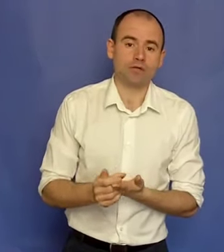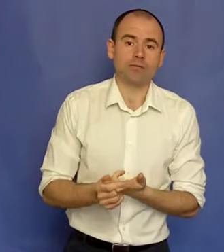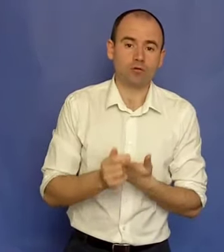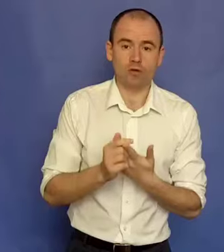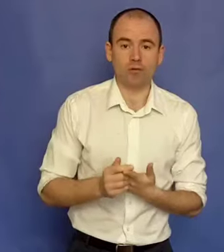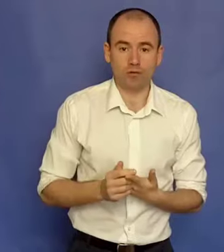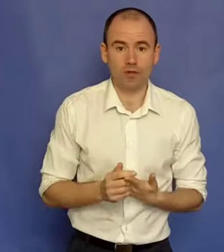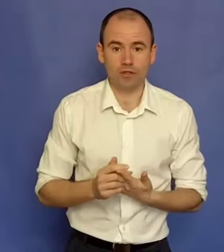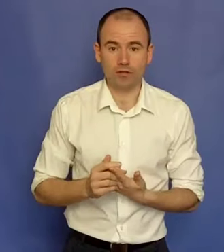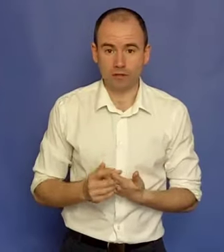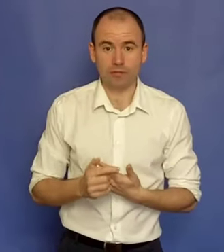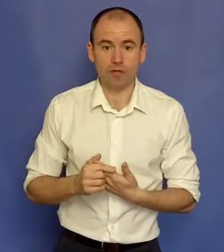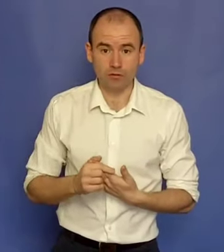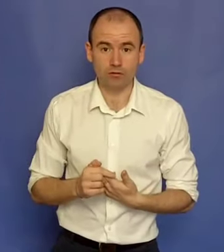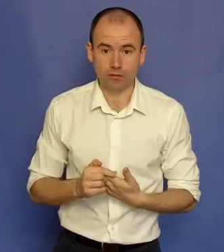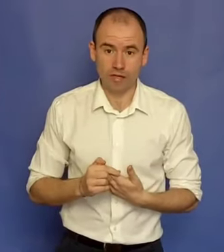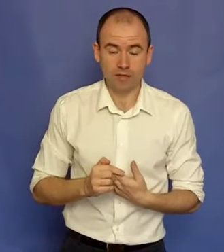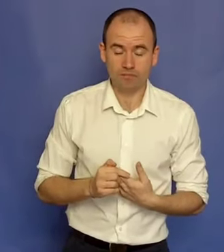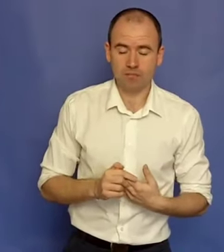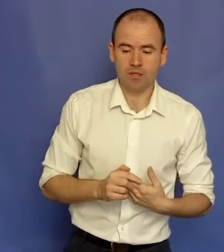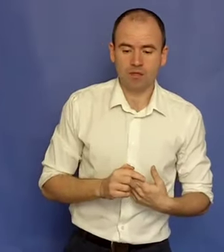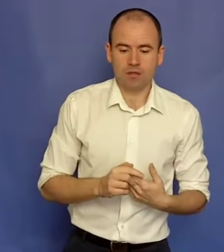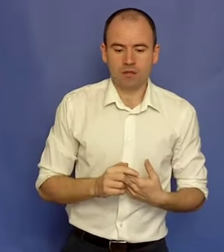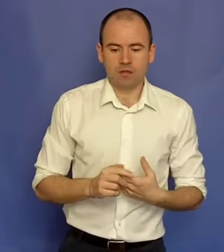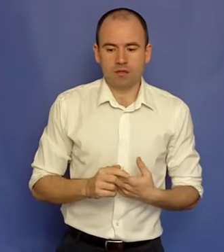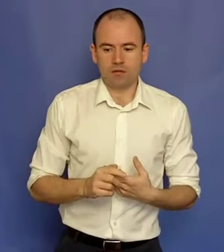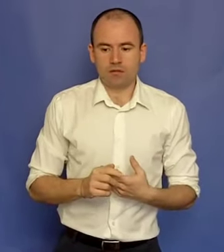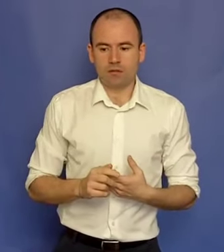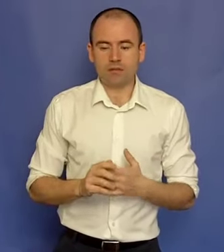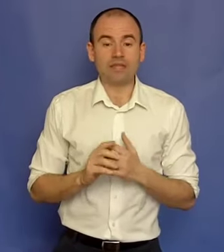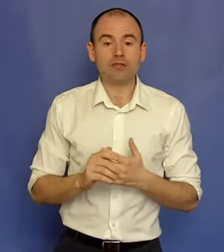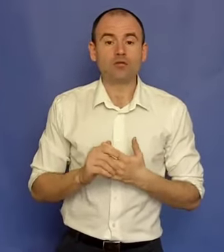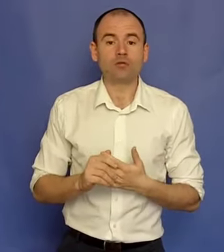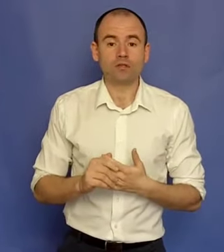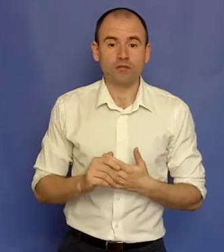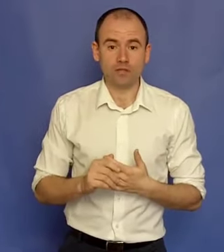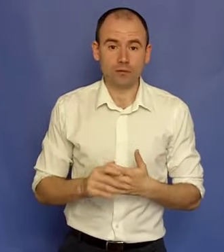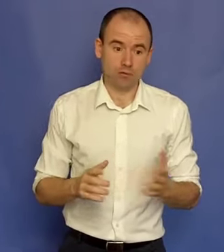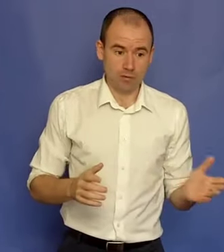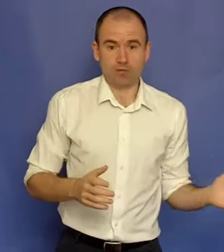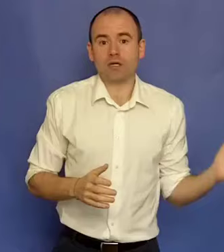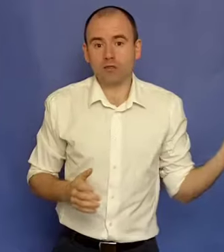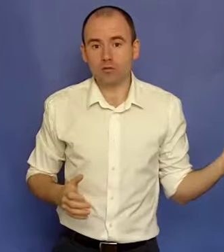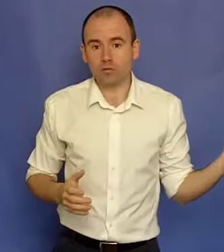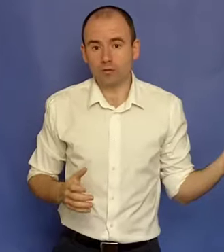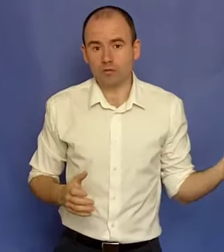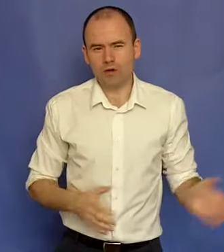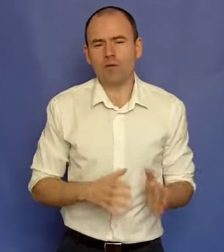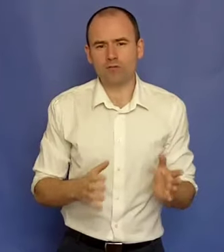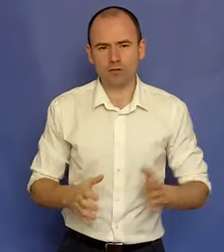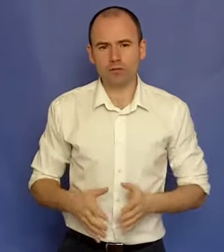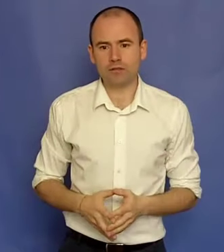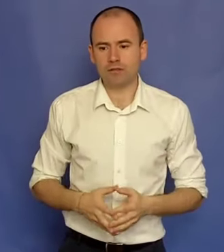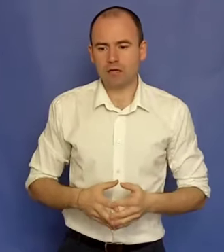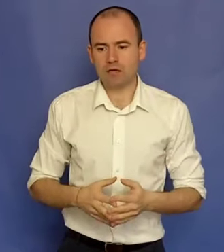ce aveam și eu calculator acasă și internet pe la 22 de ani. Când ai nicio sursă de venit pentru că am renunțat la slujbă, Erau bani foarte puțini, dar